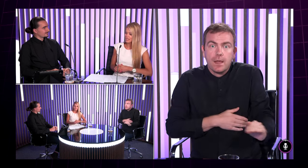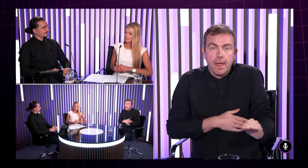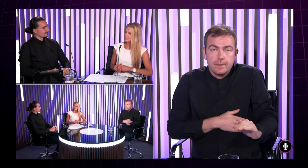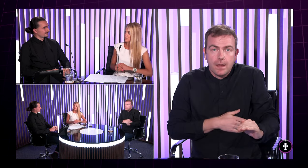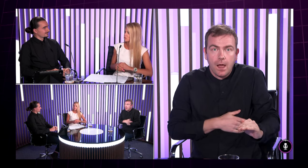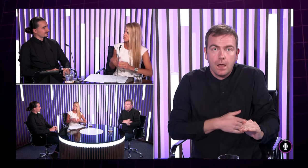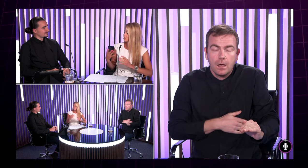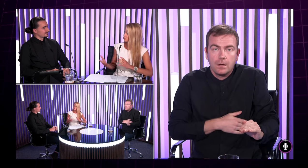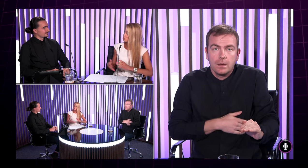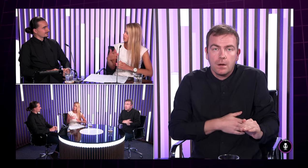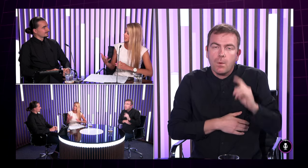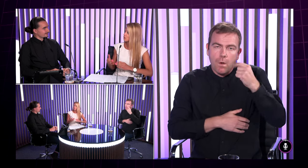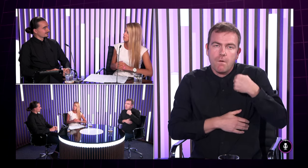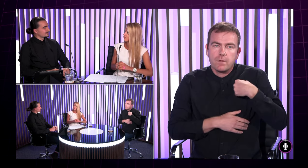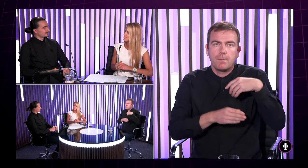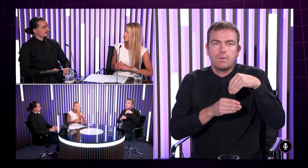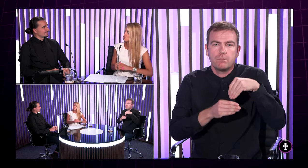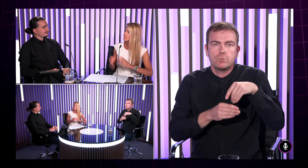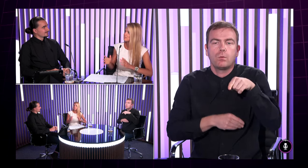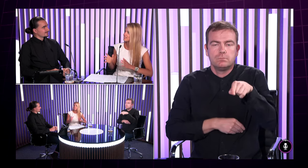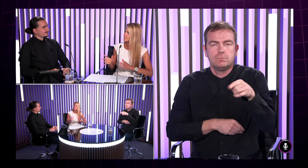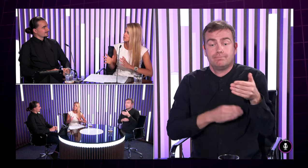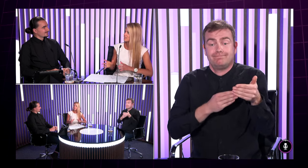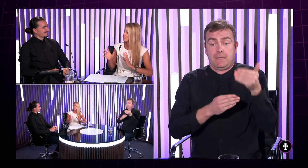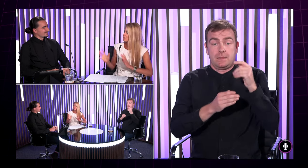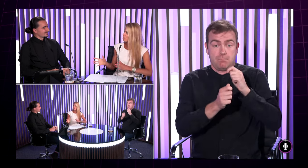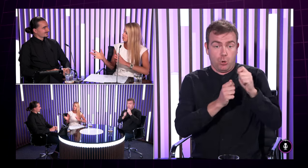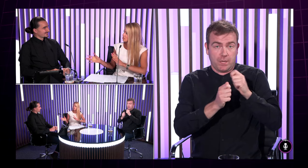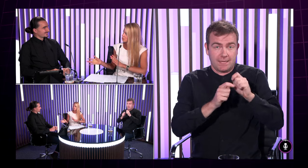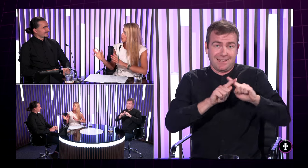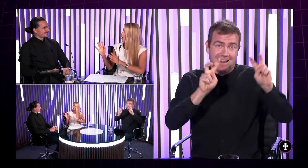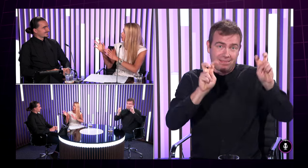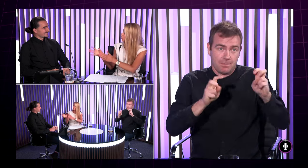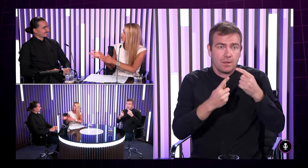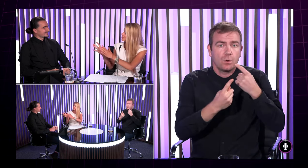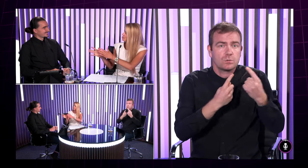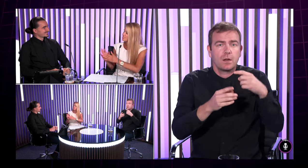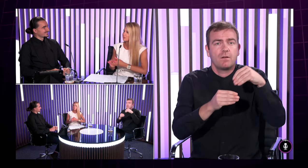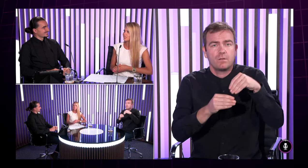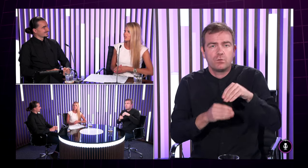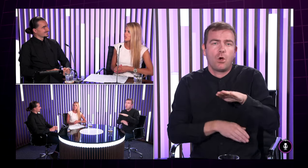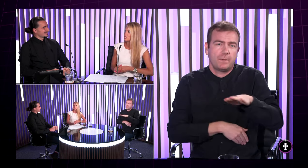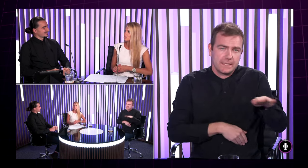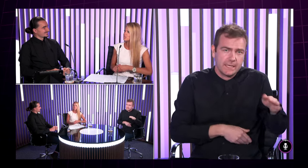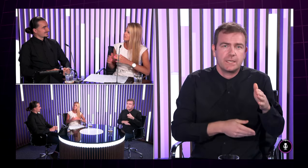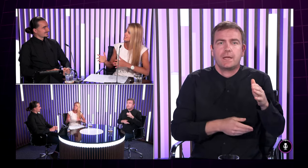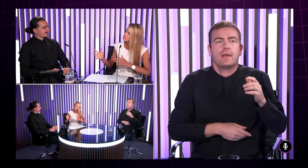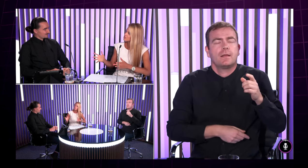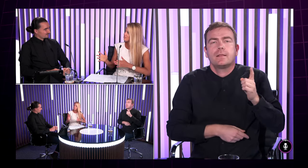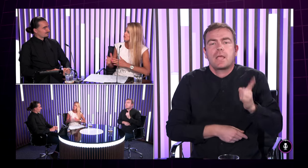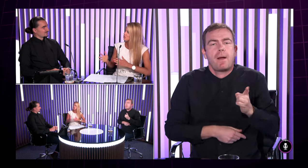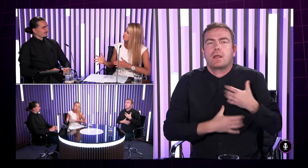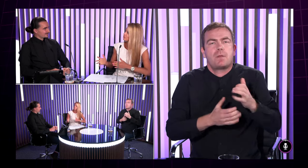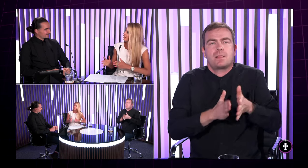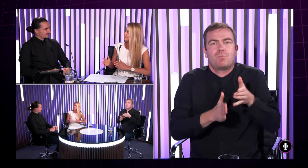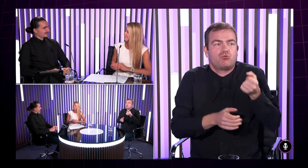podcast vlastne o tom že deti idú do škole tak ďalej že by vlastne rodičia nemali zaťažovať inými povinnostiami po škole ako je chodenie presne po takýchto inštitúciách že vlastne